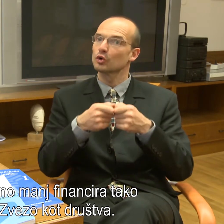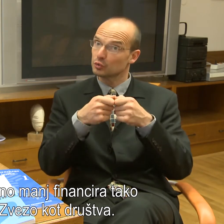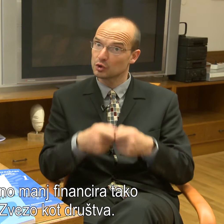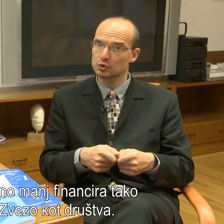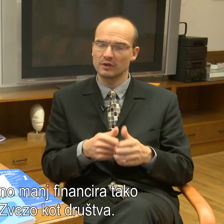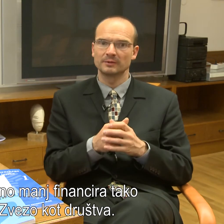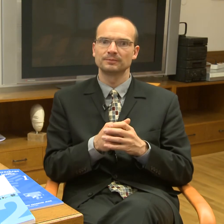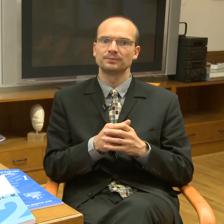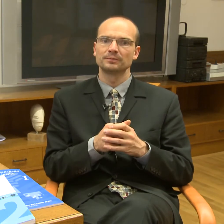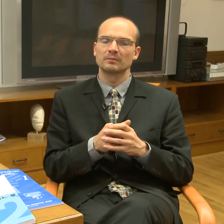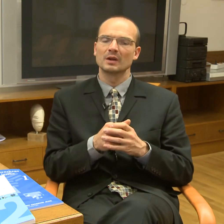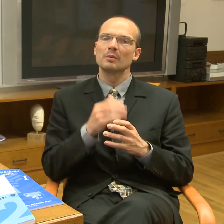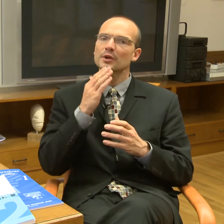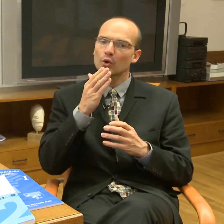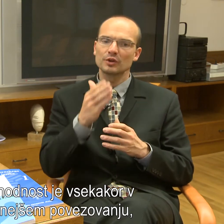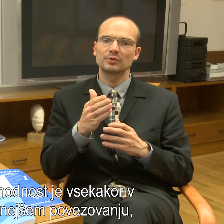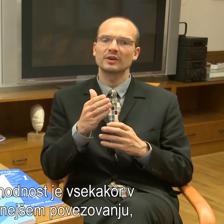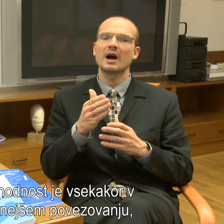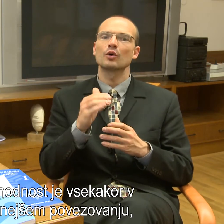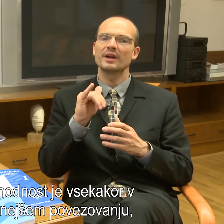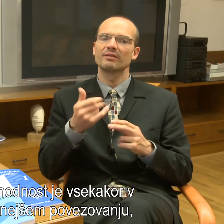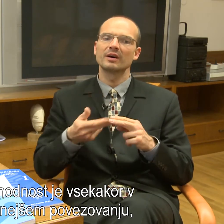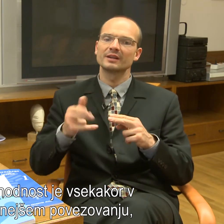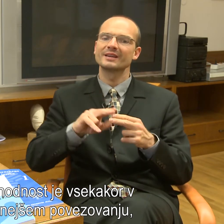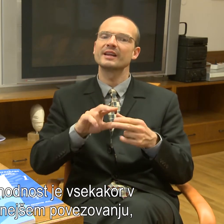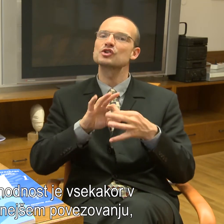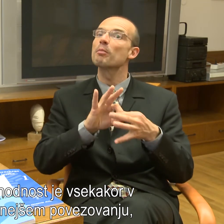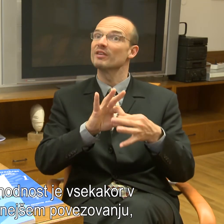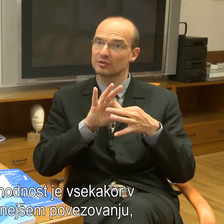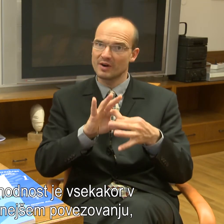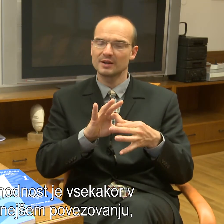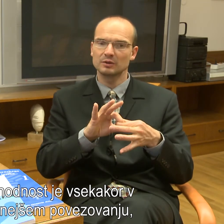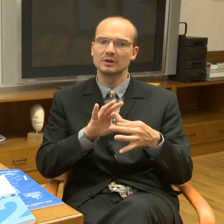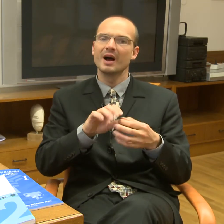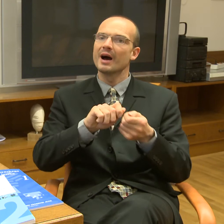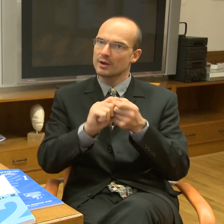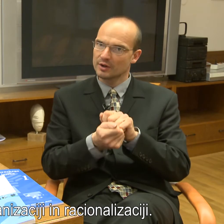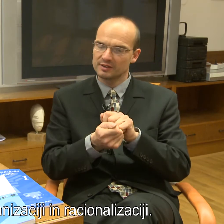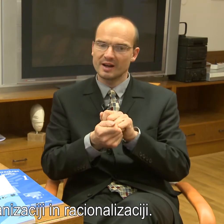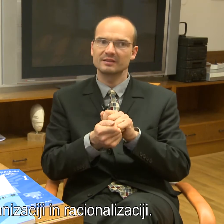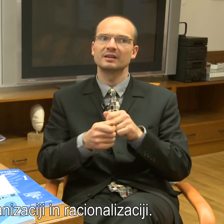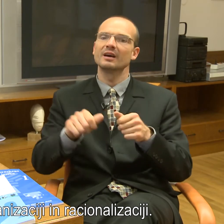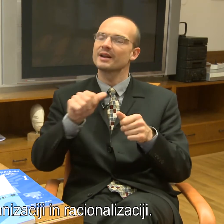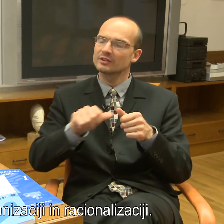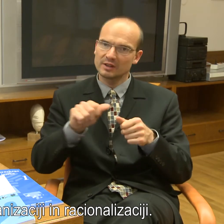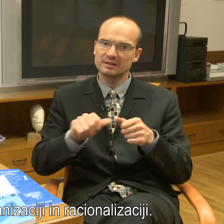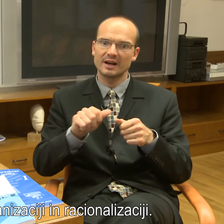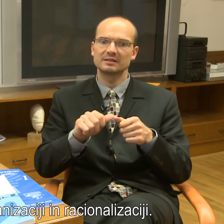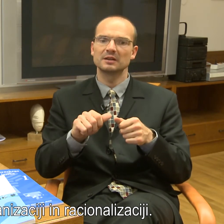kot tudi društva. Prihodnost vsekakor je v tesnejšem povezovanju, reorganizaciji, racionalizaciji.